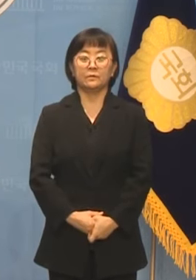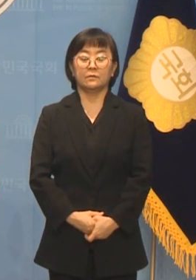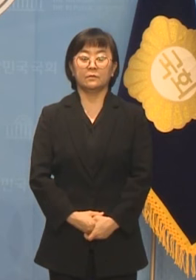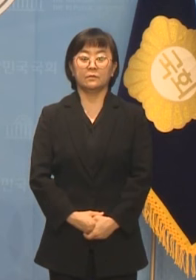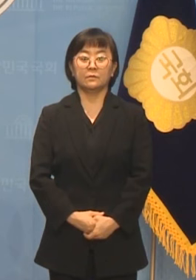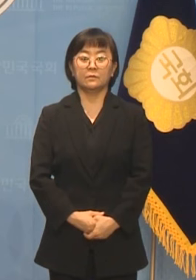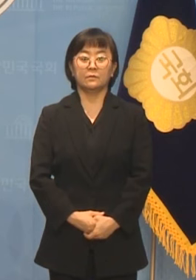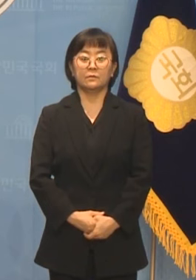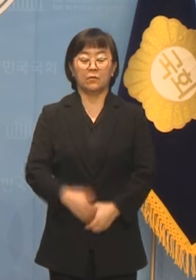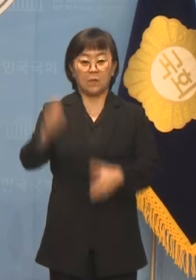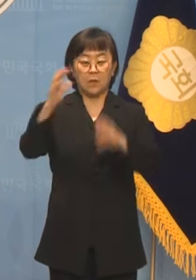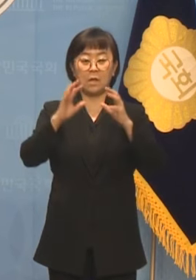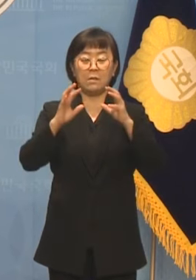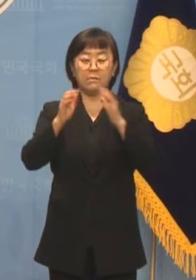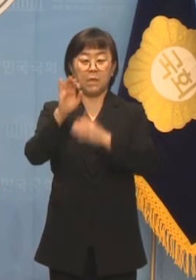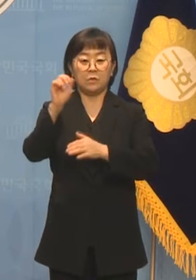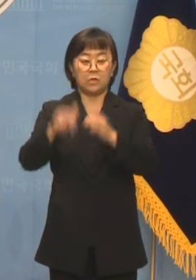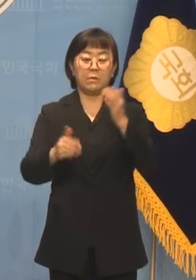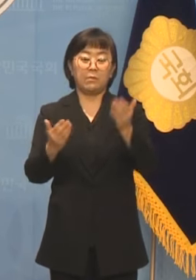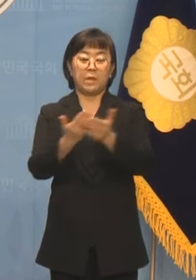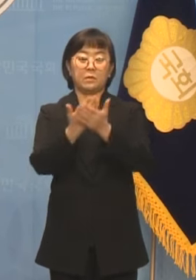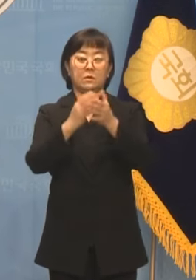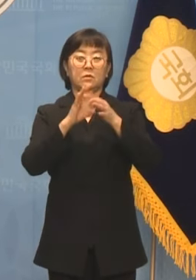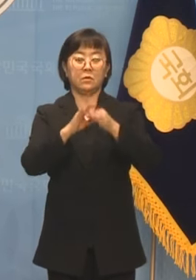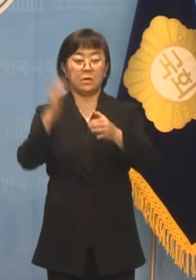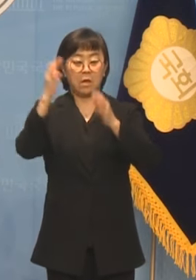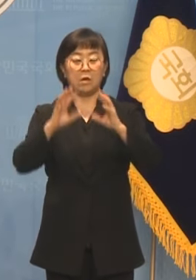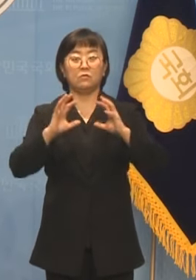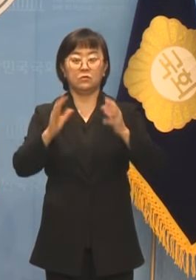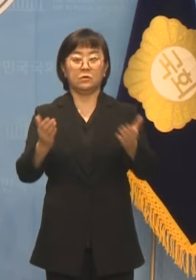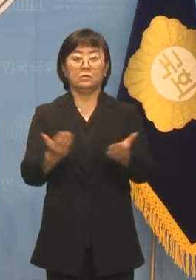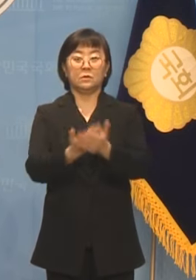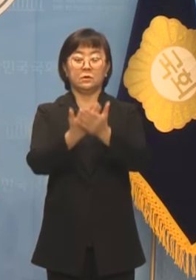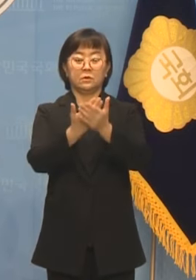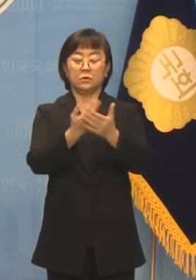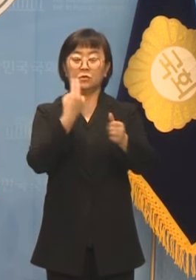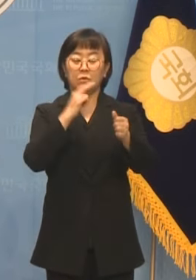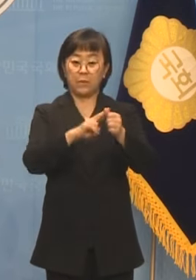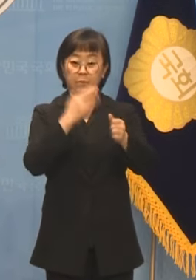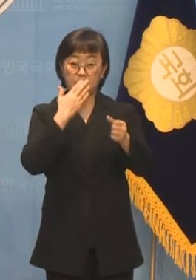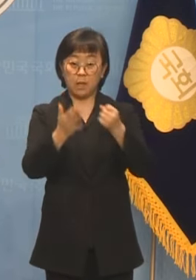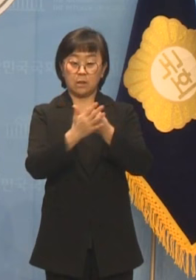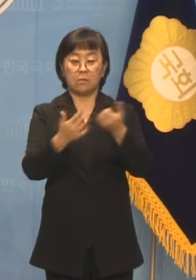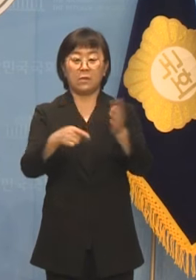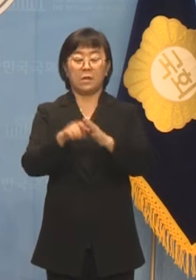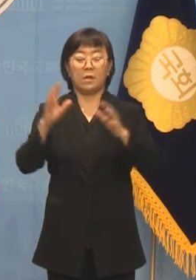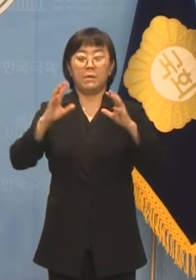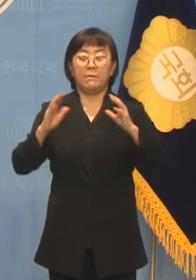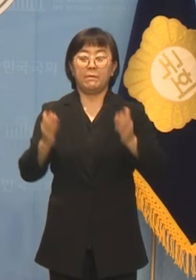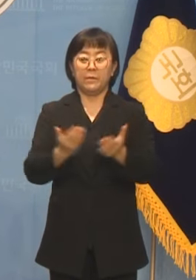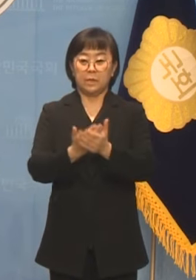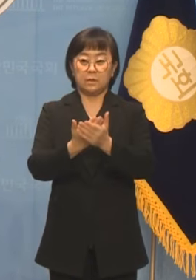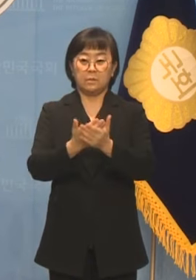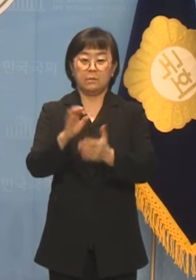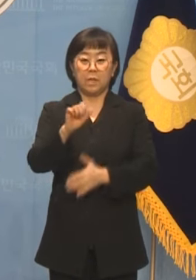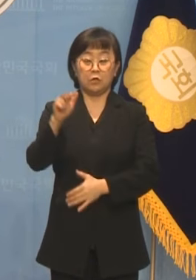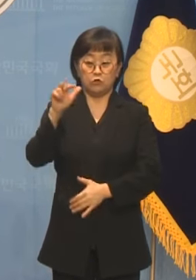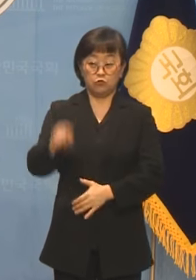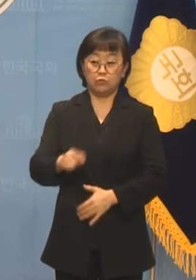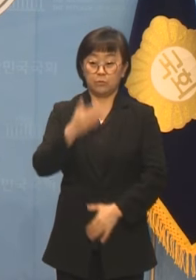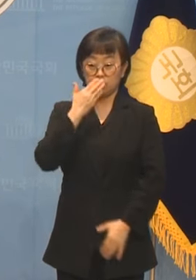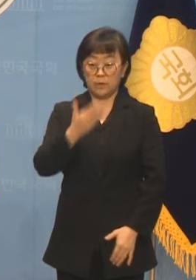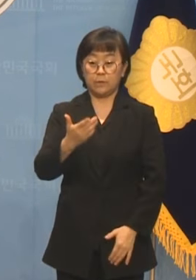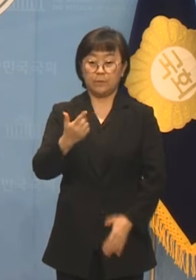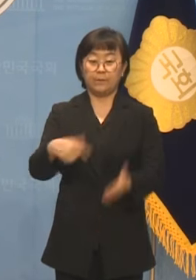파주의 발전을 통해 대한민국이 다시 도약할 수 있도록 대한민국과 함께 발전하는 파주가 될 수 있도록